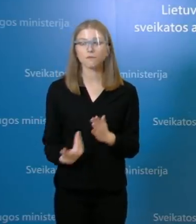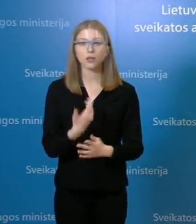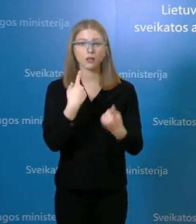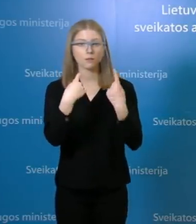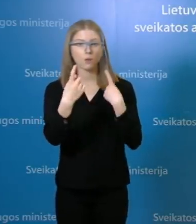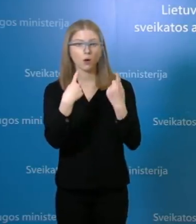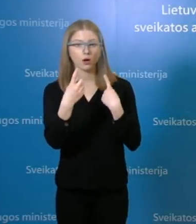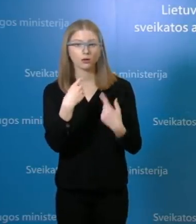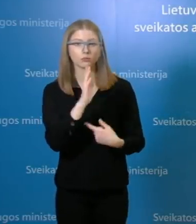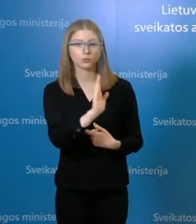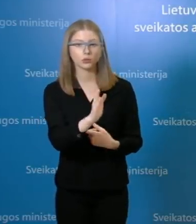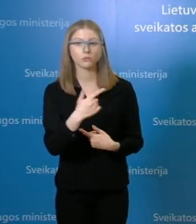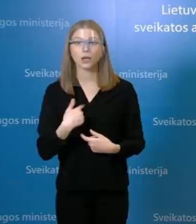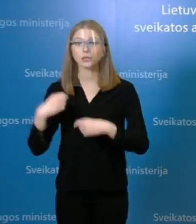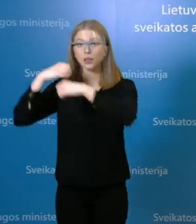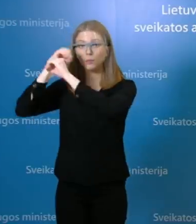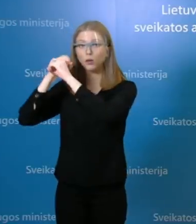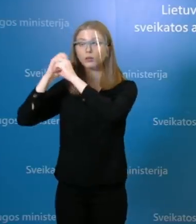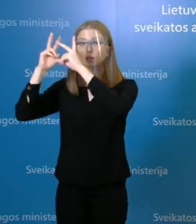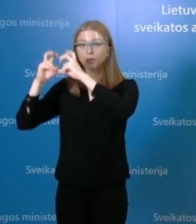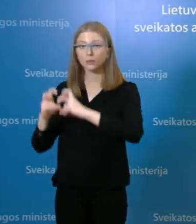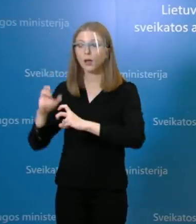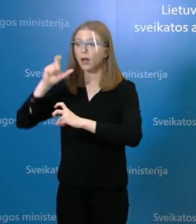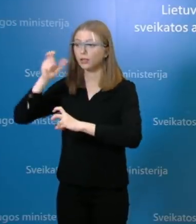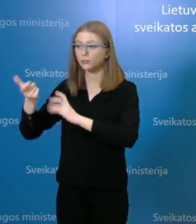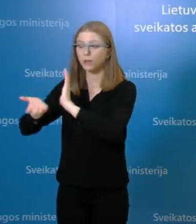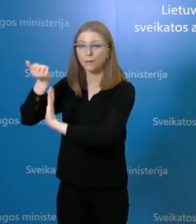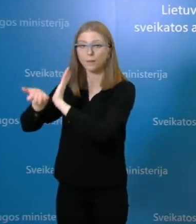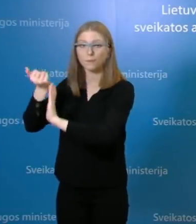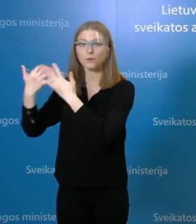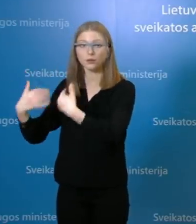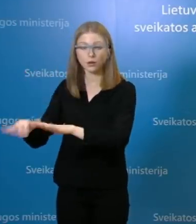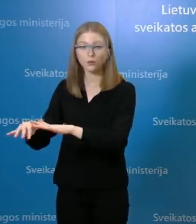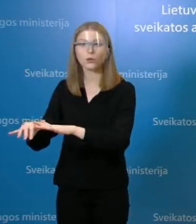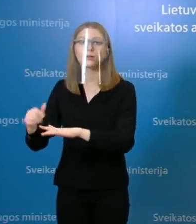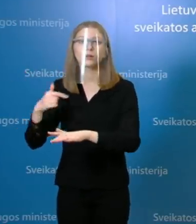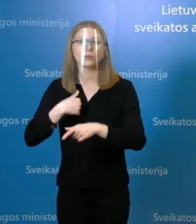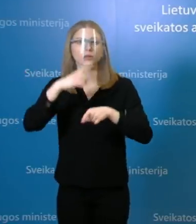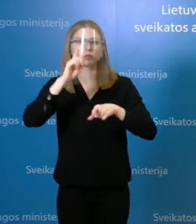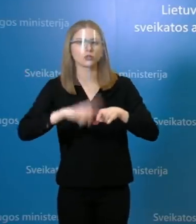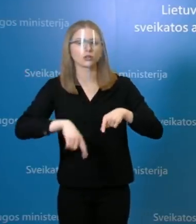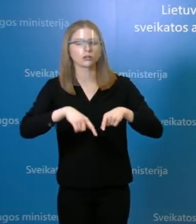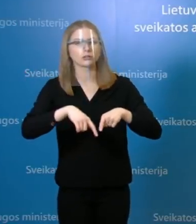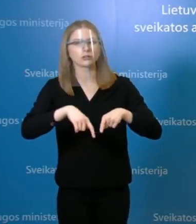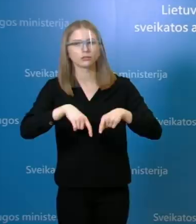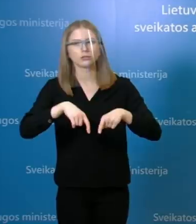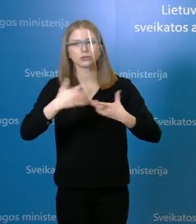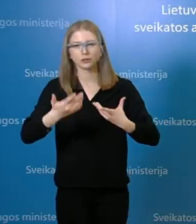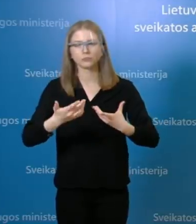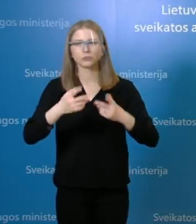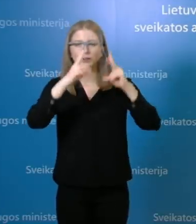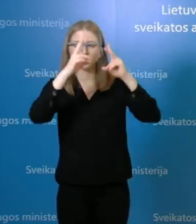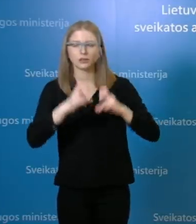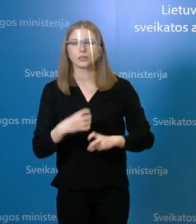visus laboratorinių tyrimų rezultatus, kurie buvo atlikti tiek darbuotojams, tiek pacientams, ne dėl sant, na dabar yra laukiama